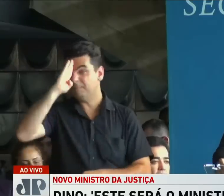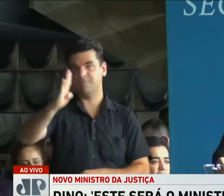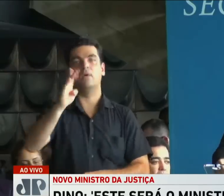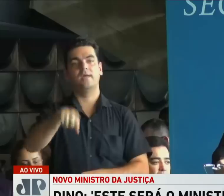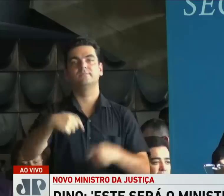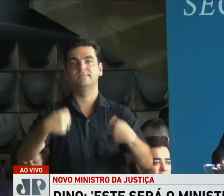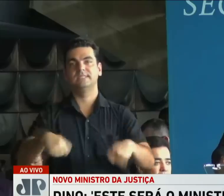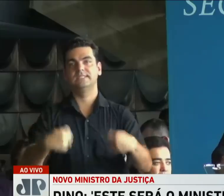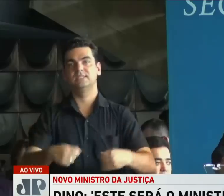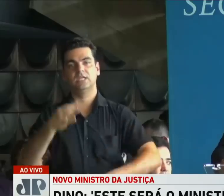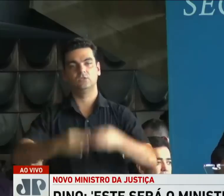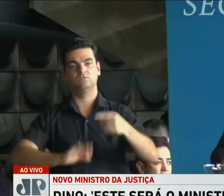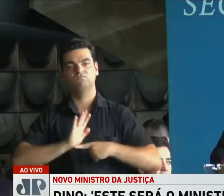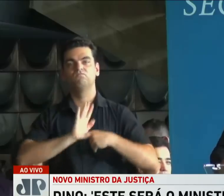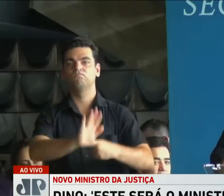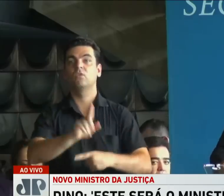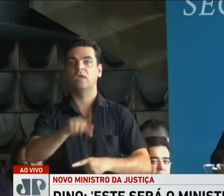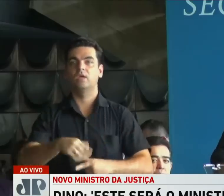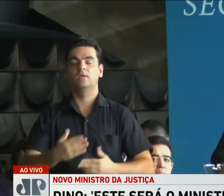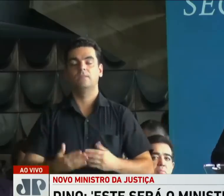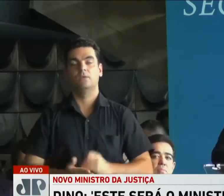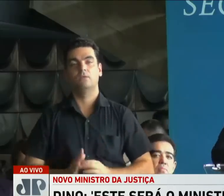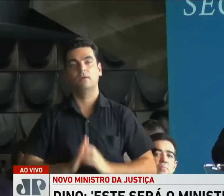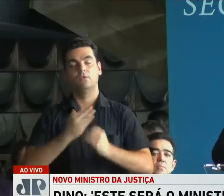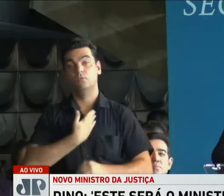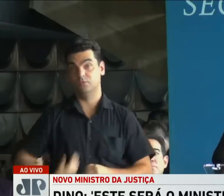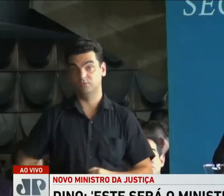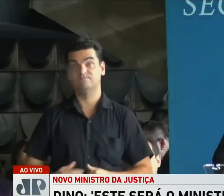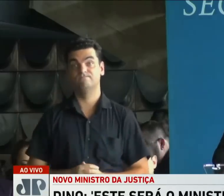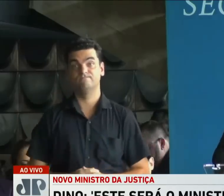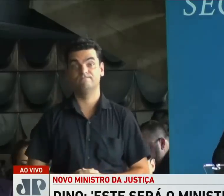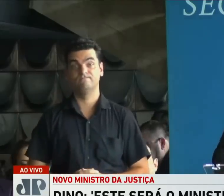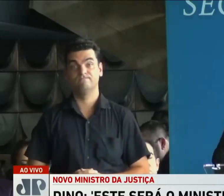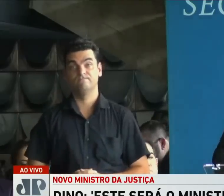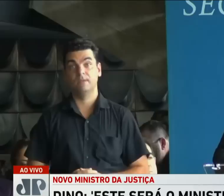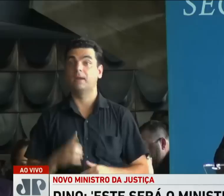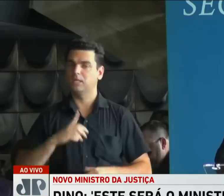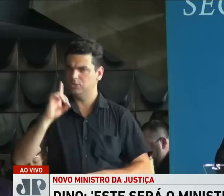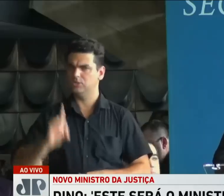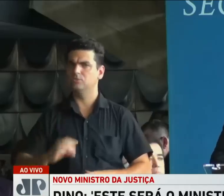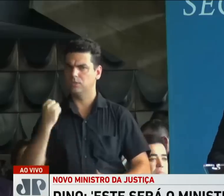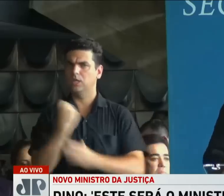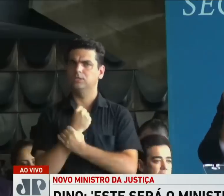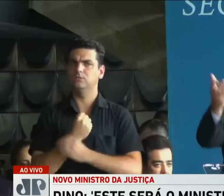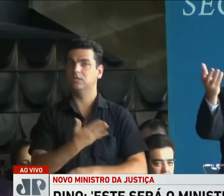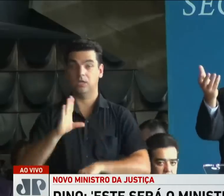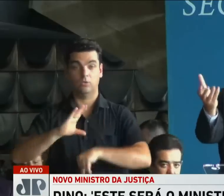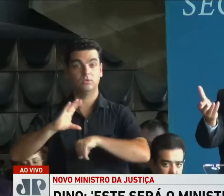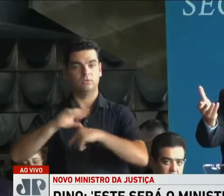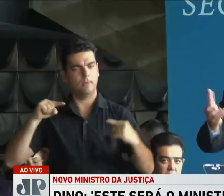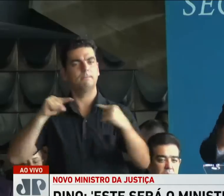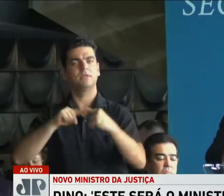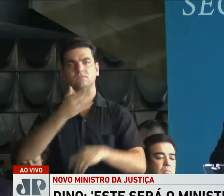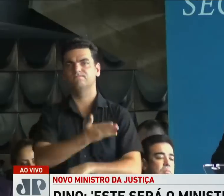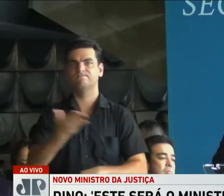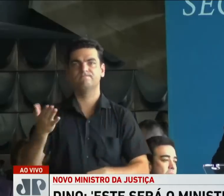precisam da mão amiga do serviço público do Estado para fazer com que os generosos direitos consagrados na Constituição tenham